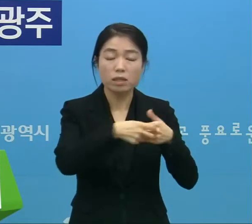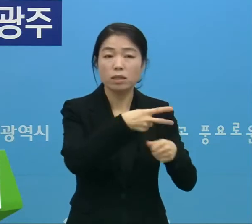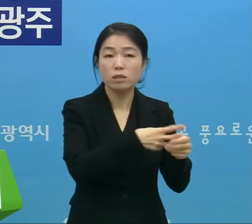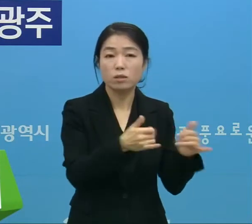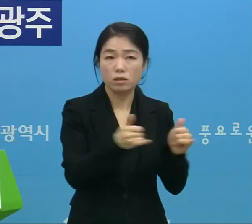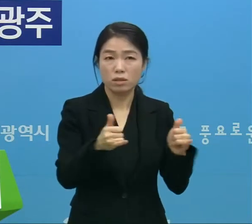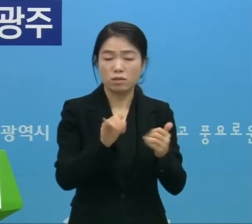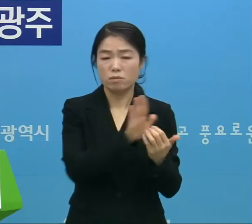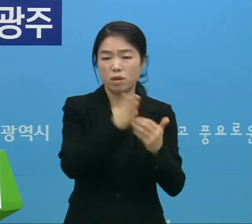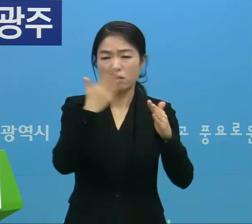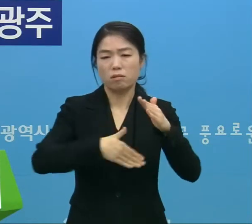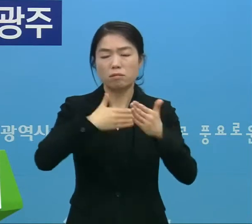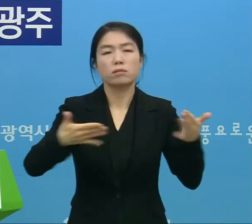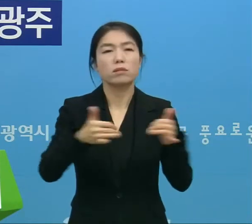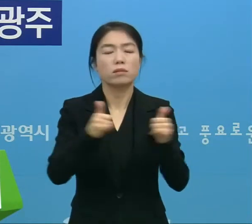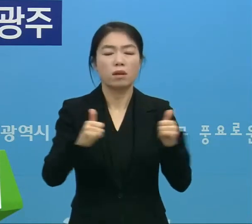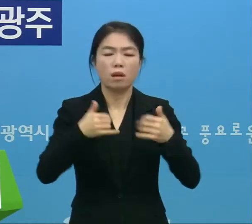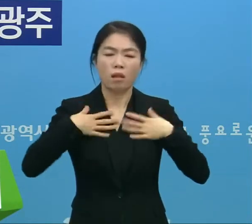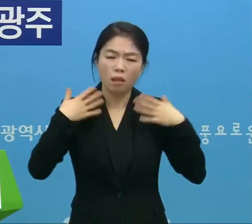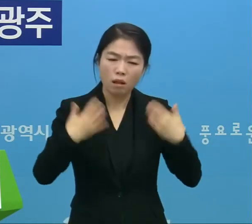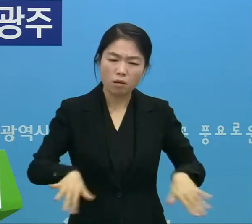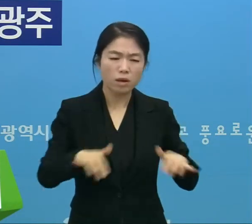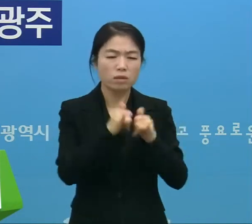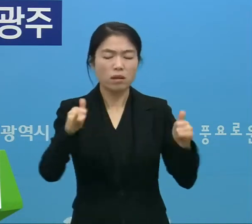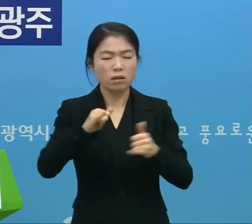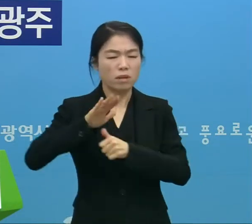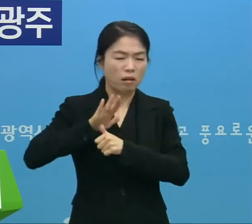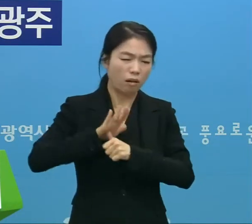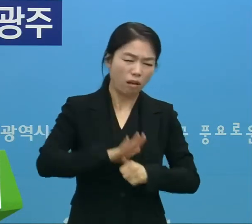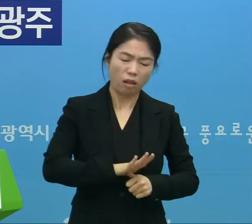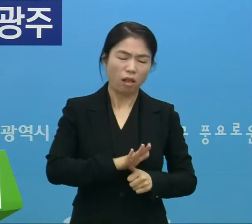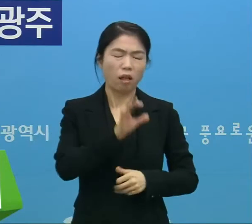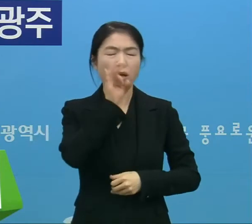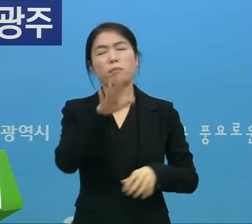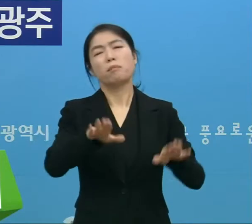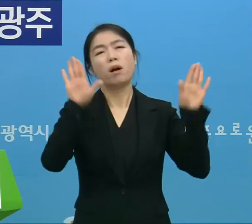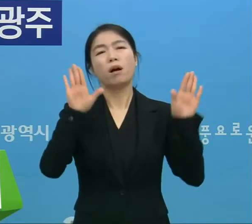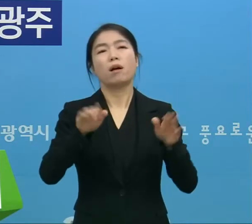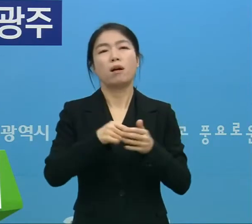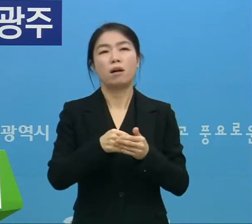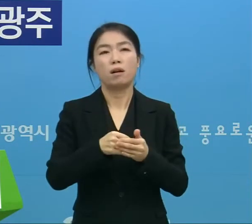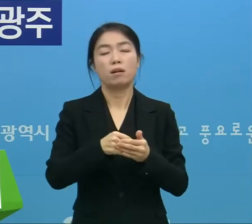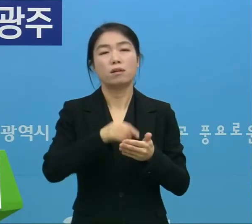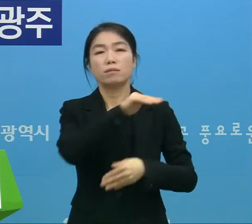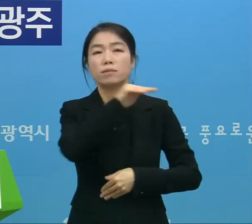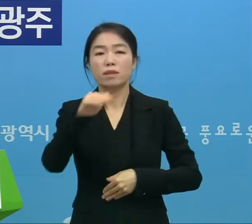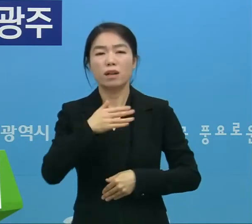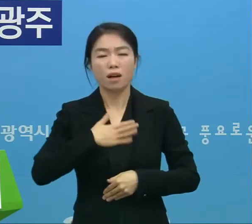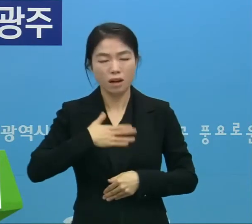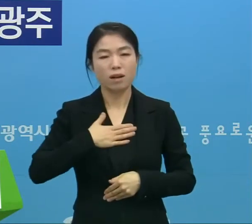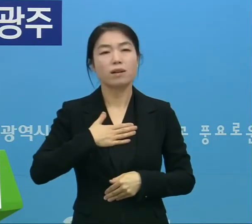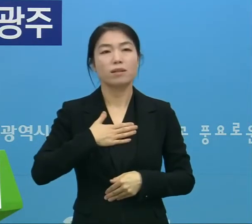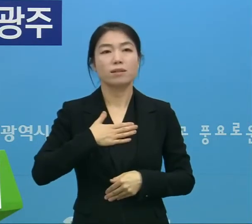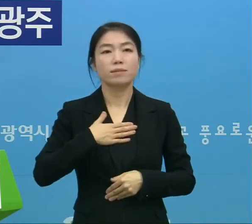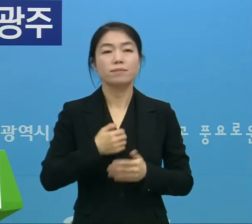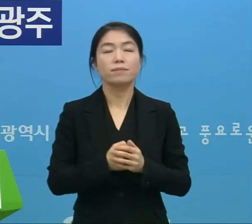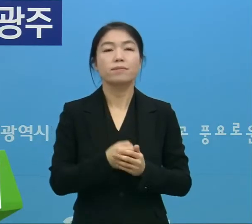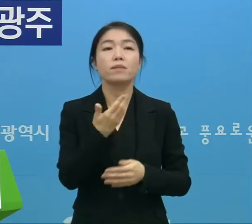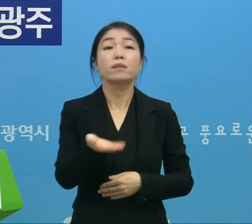공직자들의 피로도가 인간으로서 감내하기 어려운 수준까지 와 있다는 것 잘 알고 있습니다.